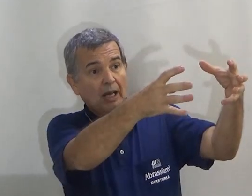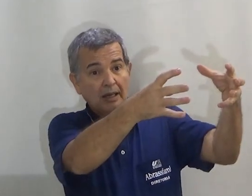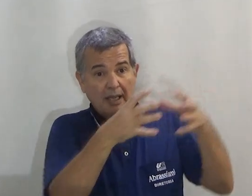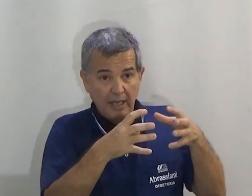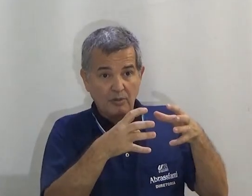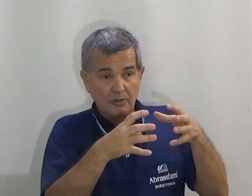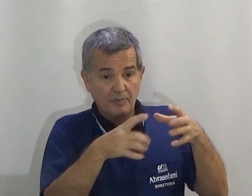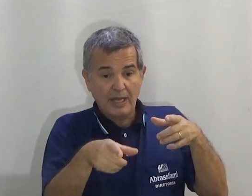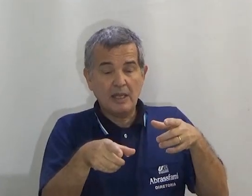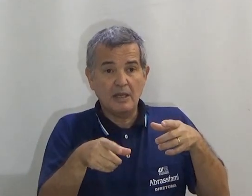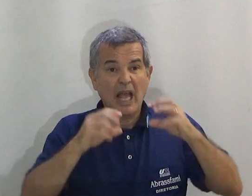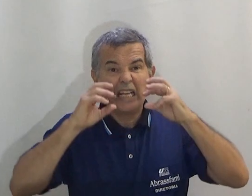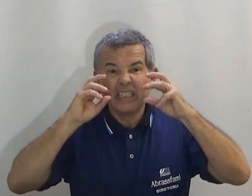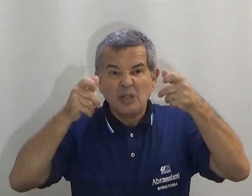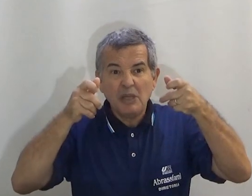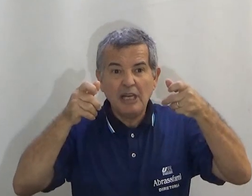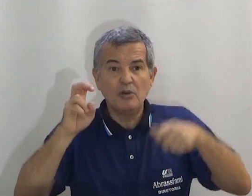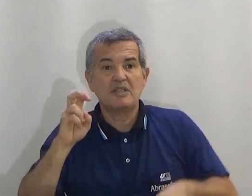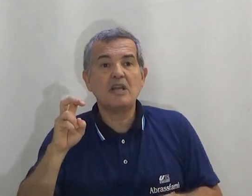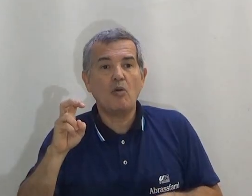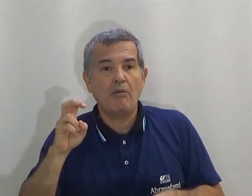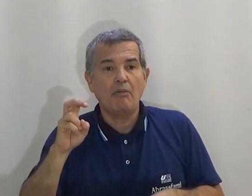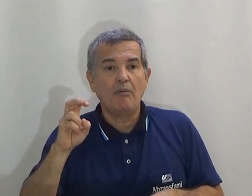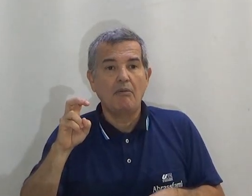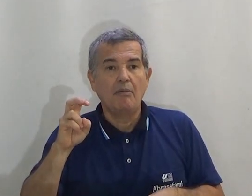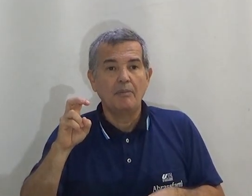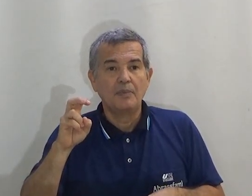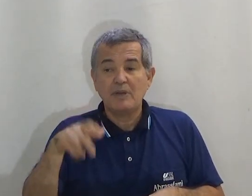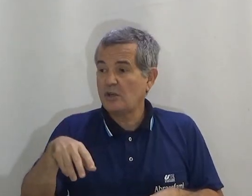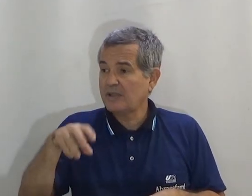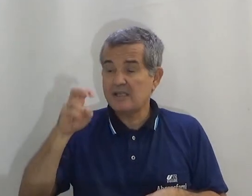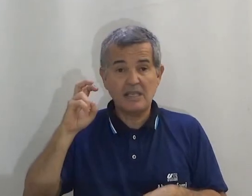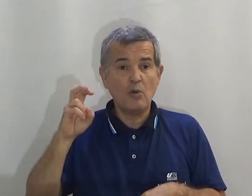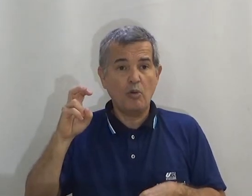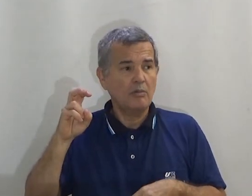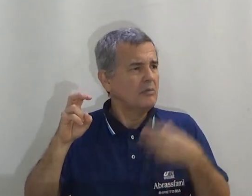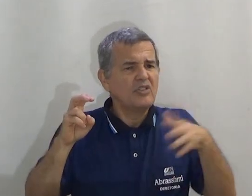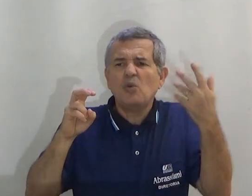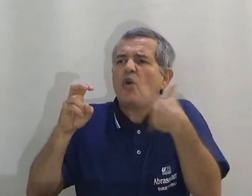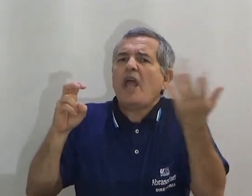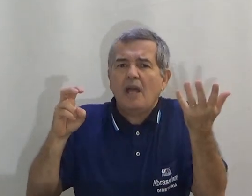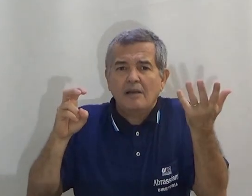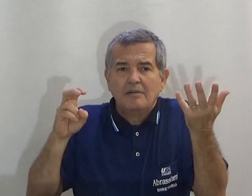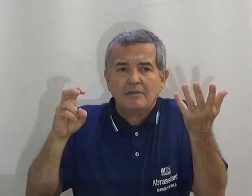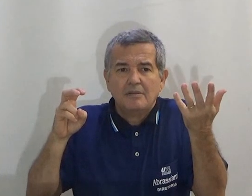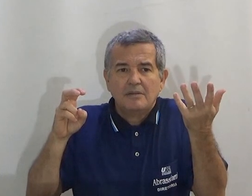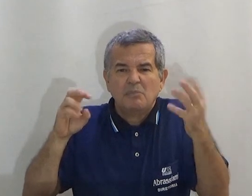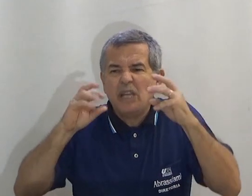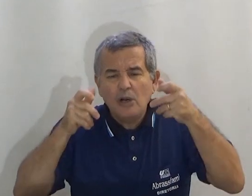Bola, quero. Aqui, milho, cinco. Porque se eu botar cinco, cinco o quê?